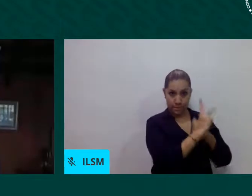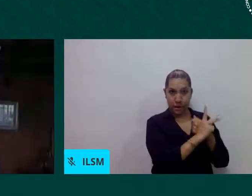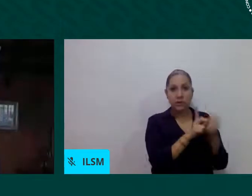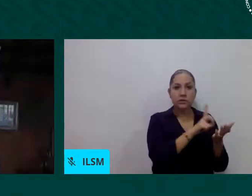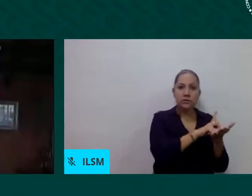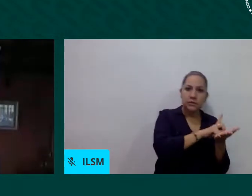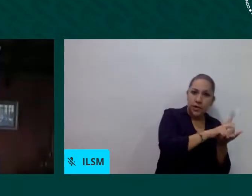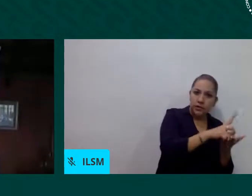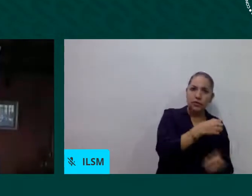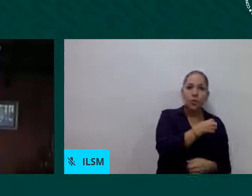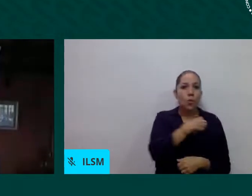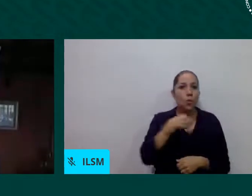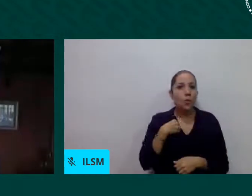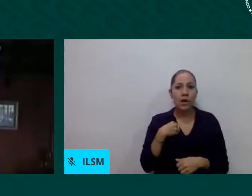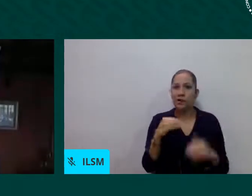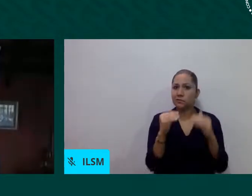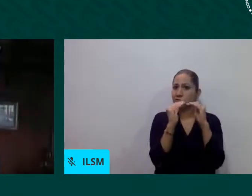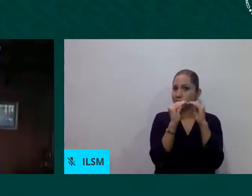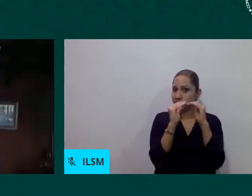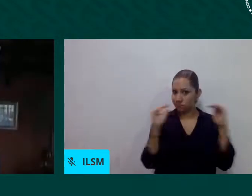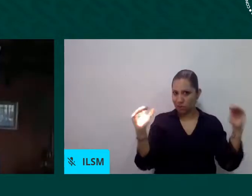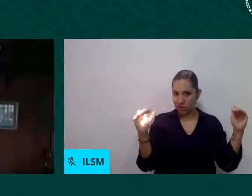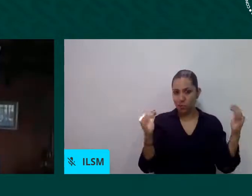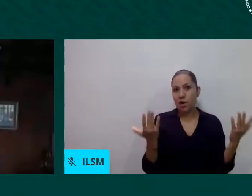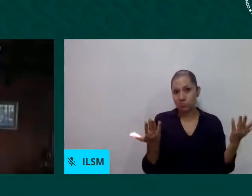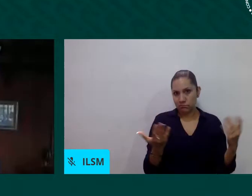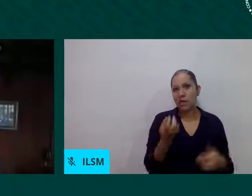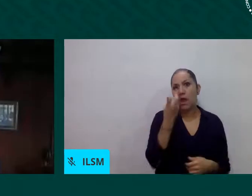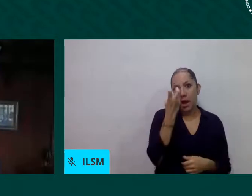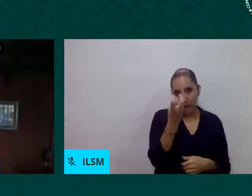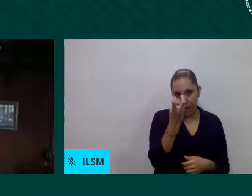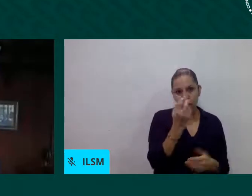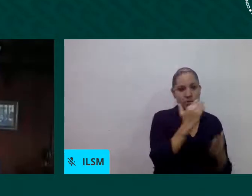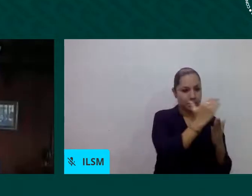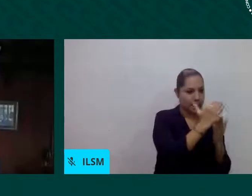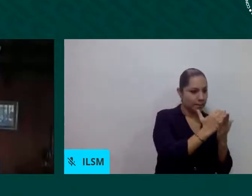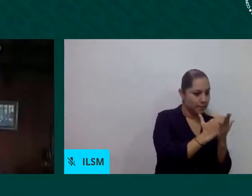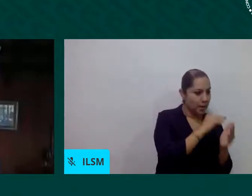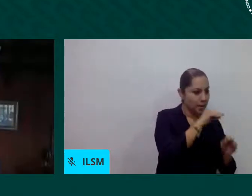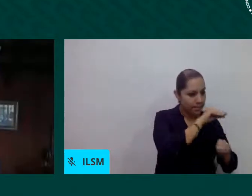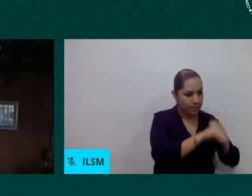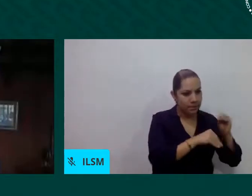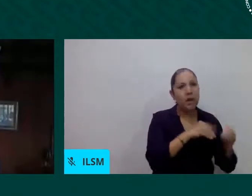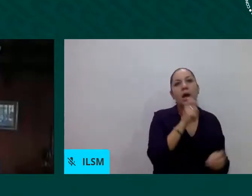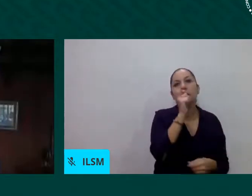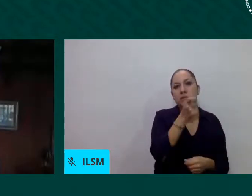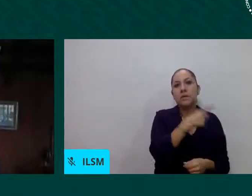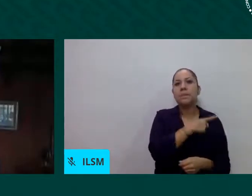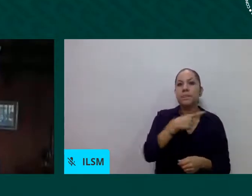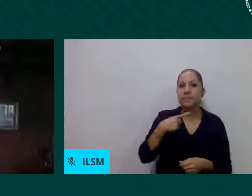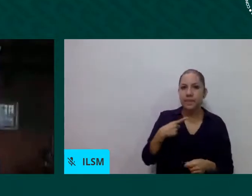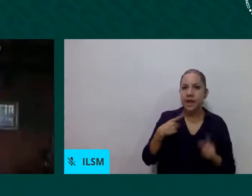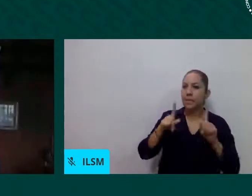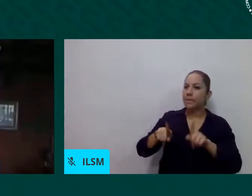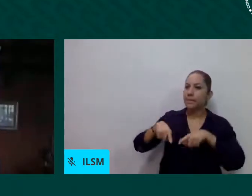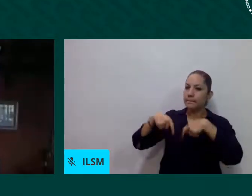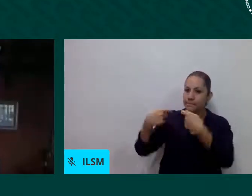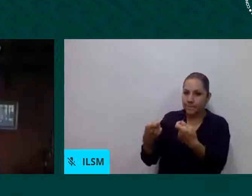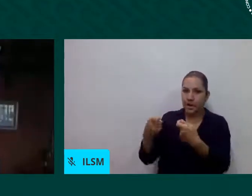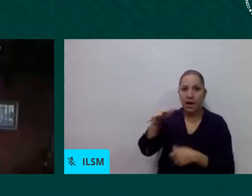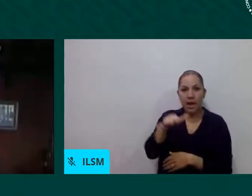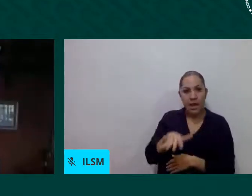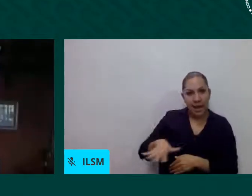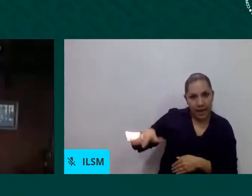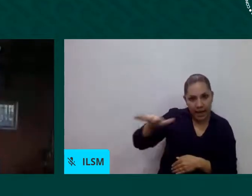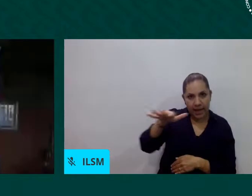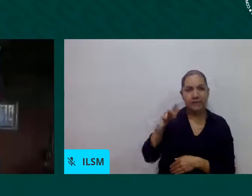disposición de todos significa proveerles infraestructura adecuada proveerles sistemas crediticio para que